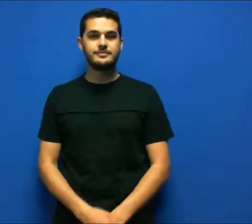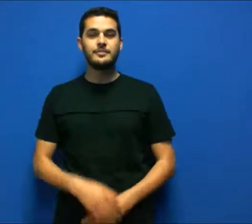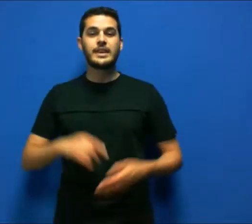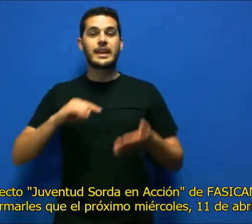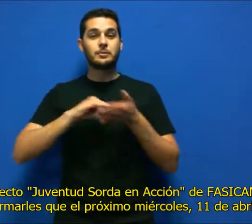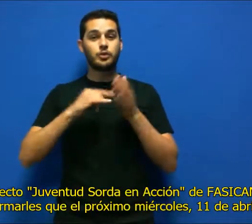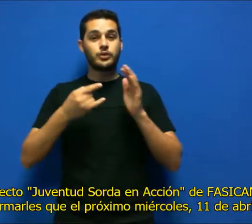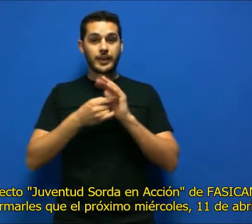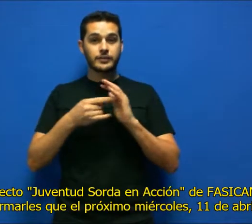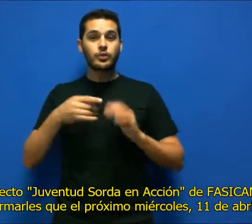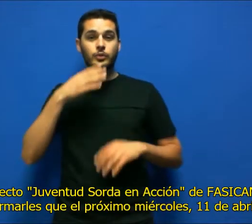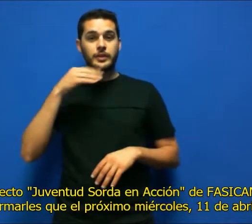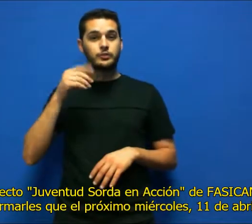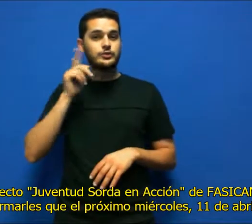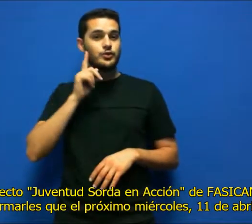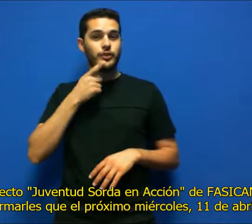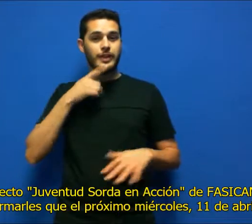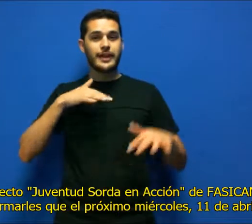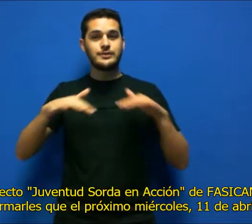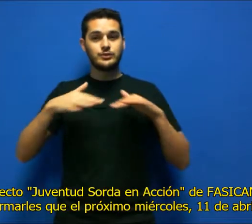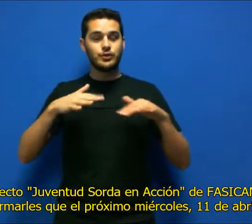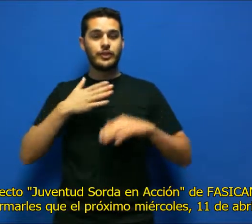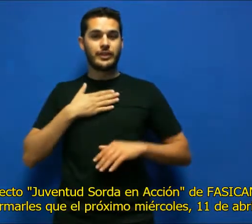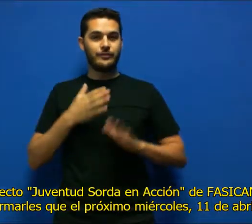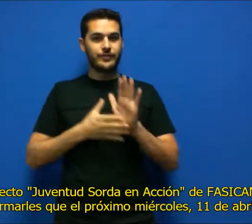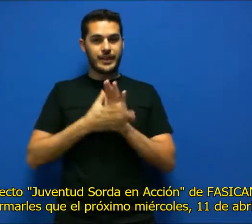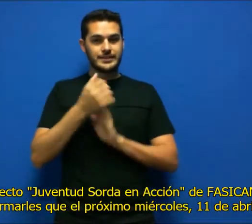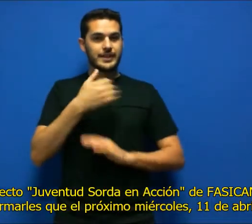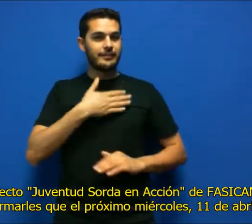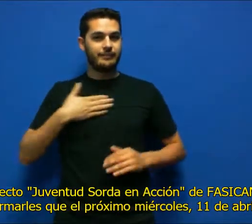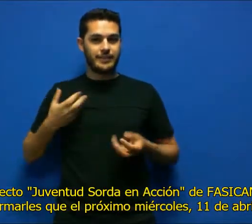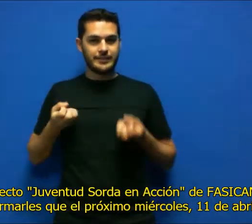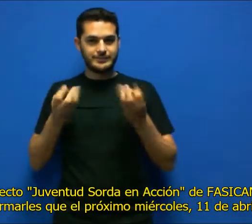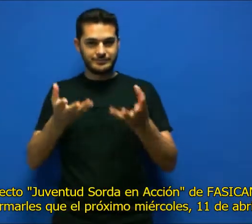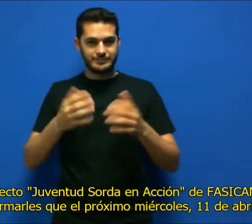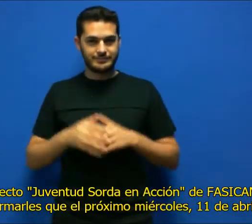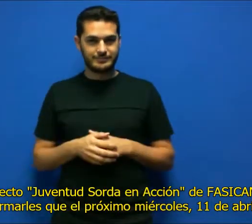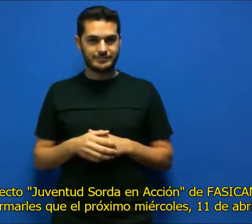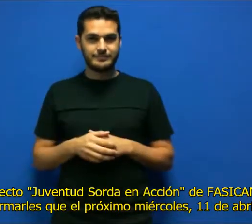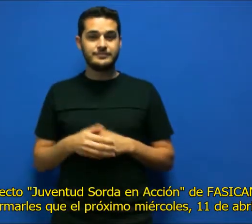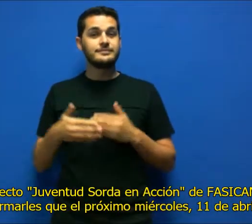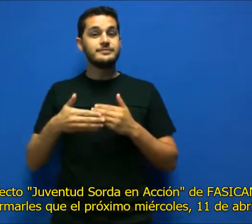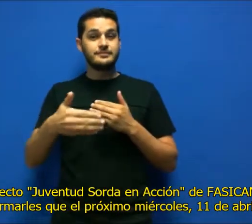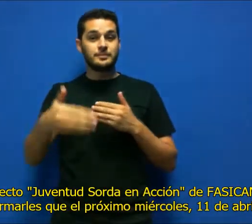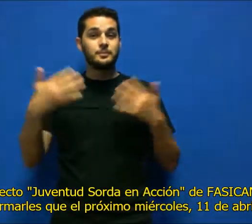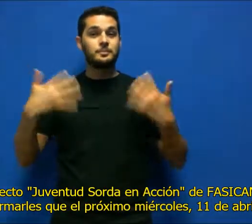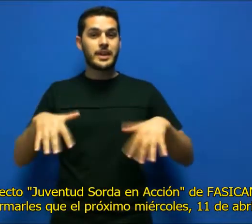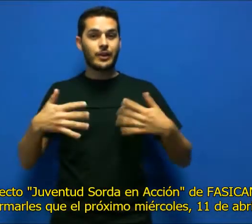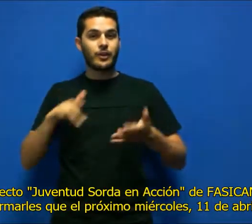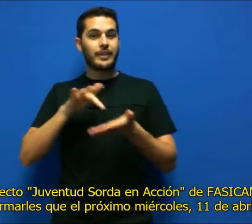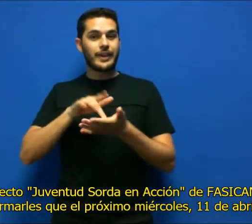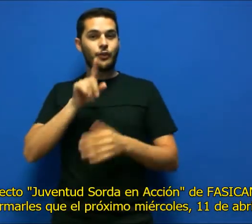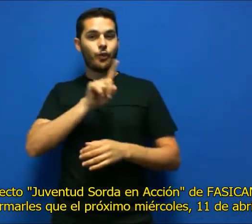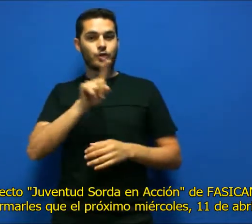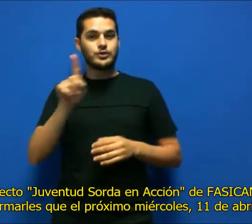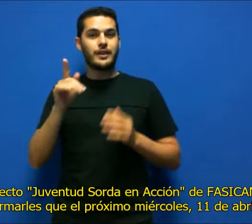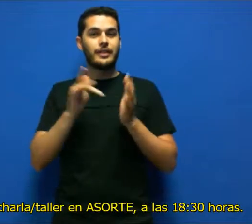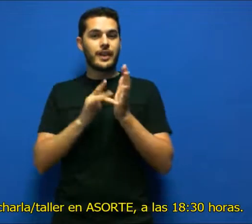Desde el proyecto Juventud Sorda en Acción de Fasicán, queremos informarles que el próximo miércoles 11 de abril